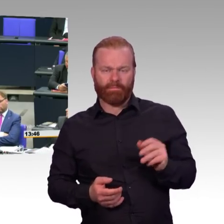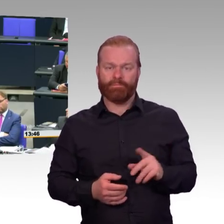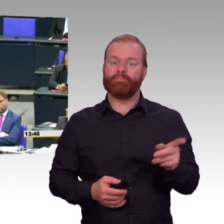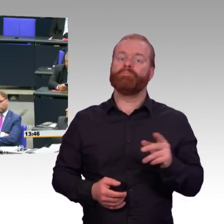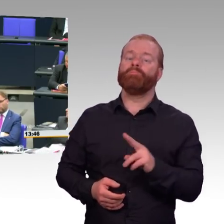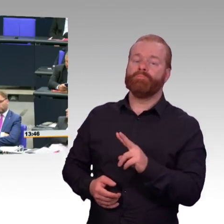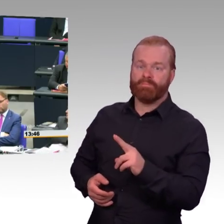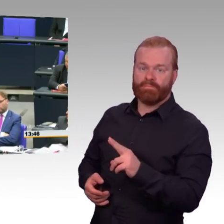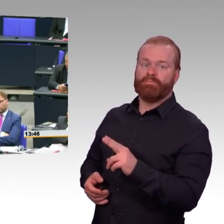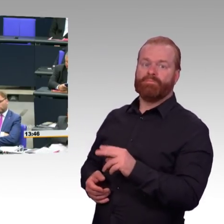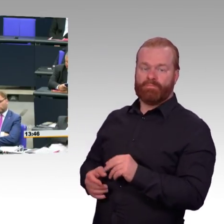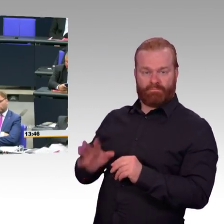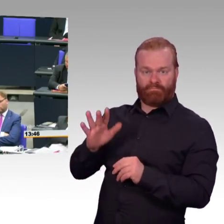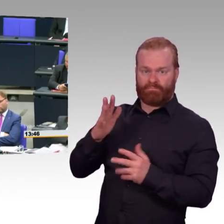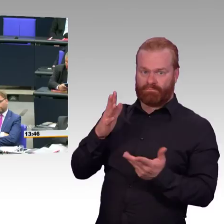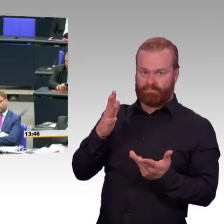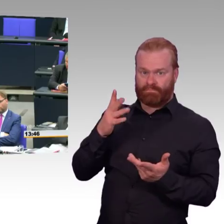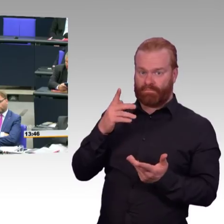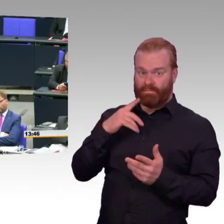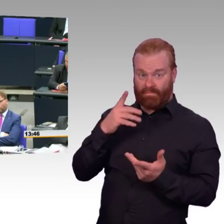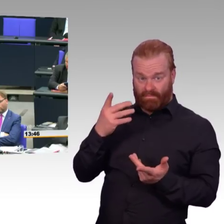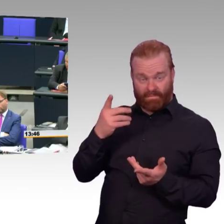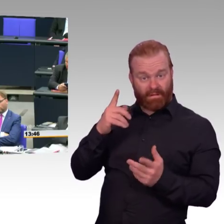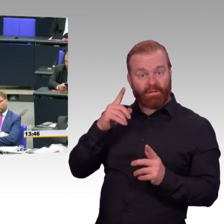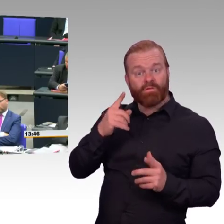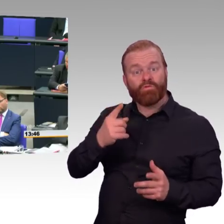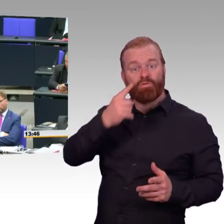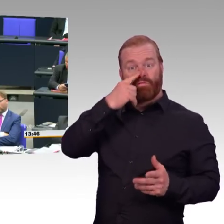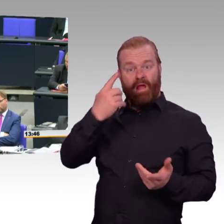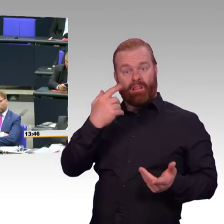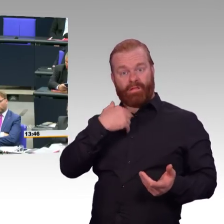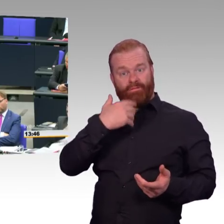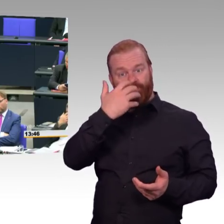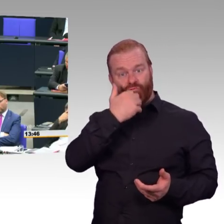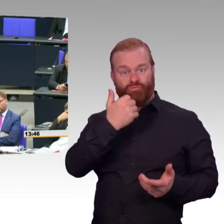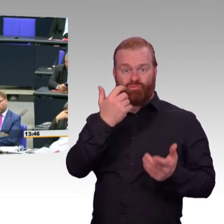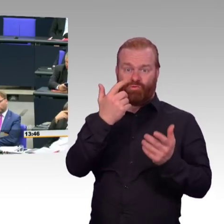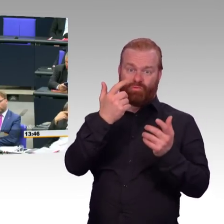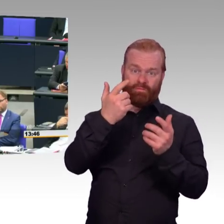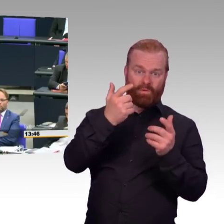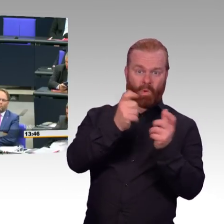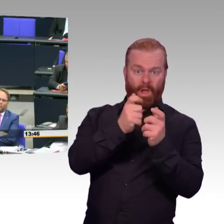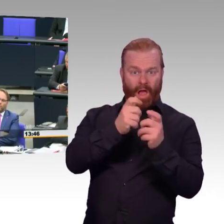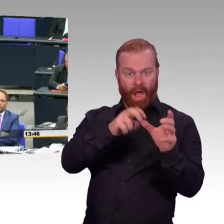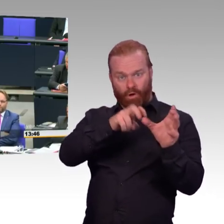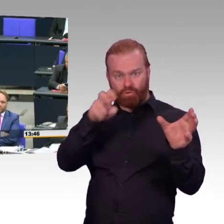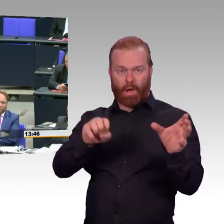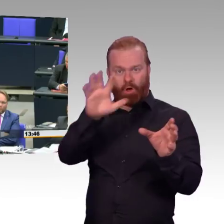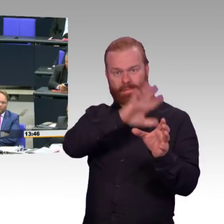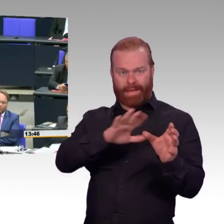deshalb kein Zufall, weil es die Berechnungen der Wissenschaftlerinnen und Wissenschaftler sind, weil es diese 20.000 Wissenschaftlerinnen